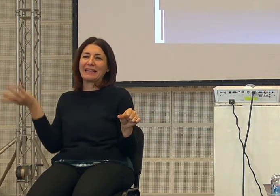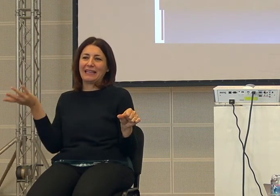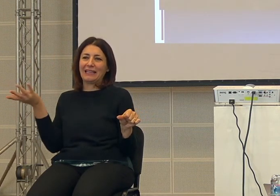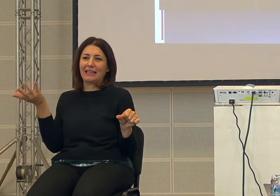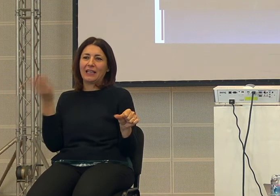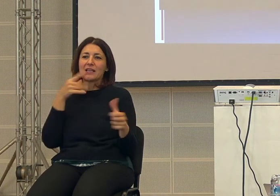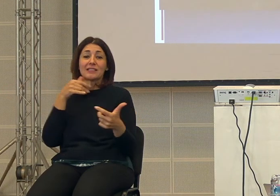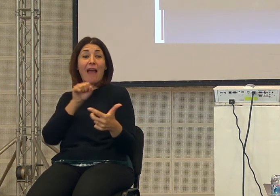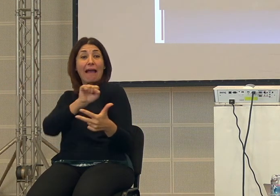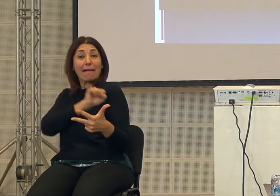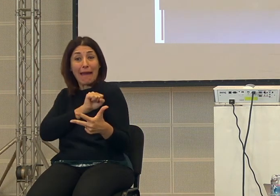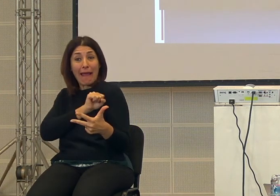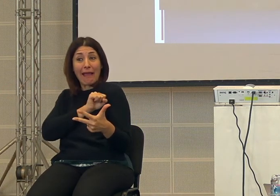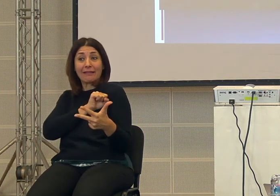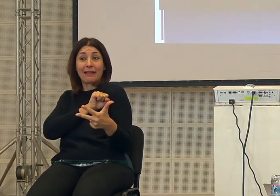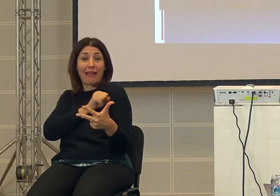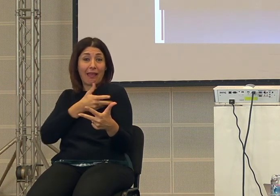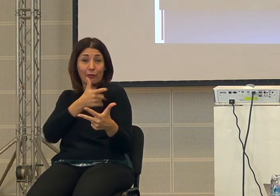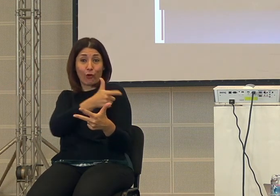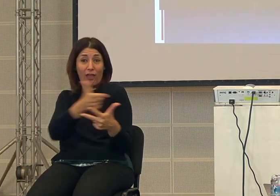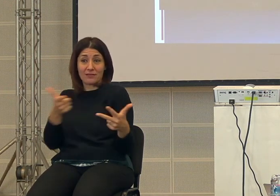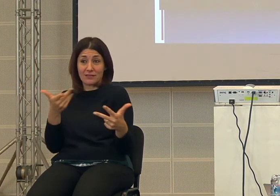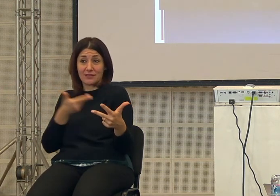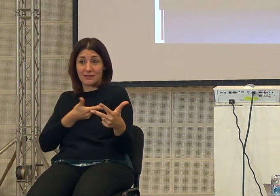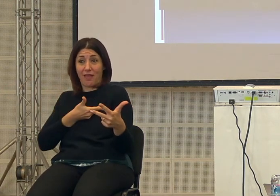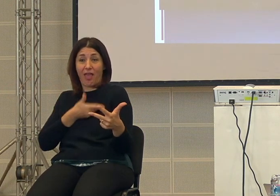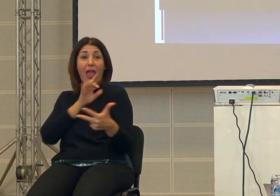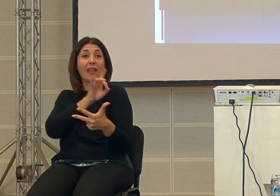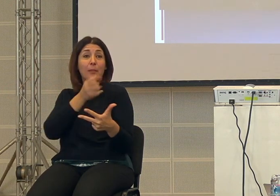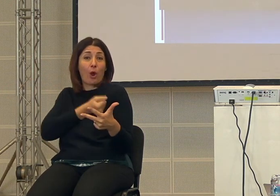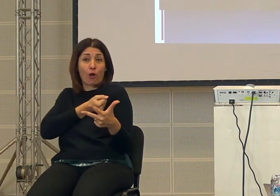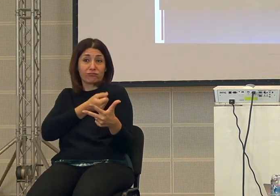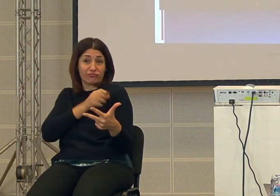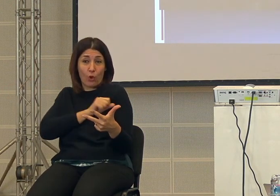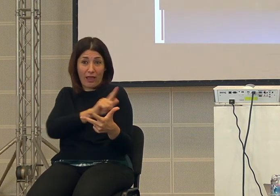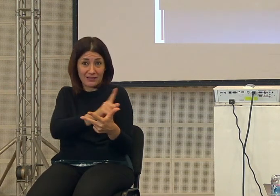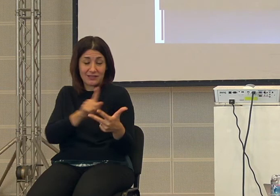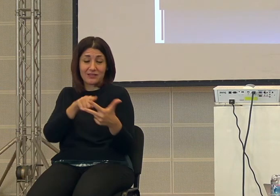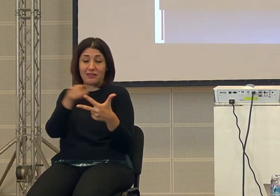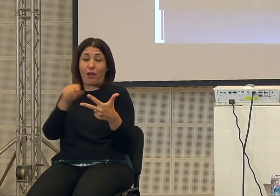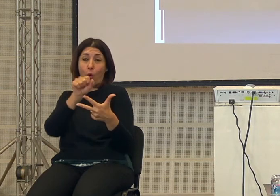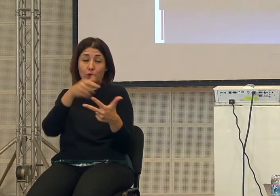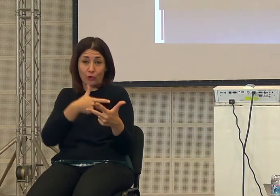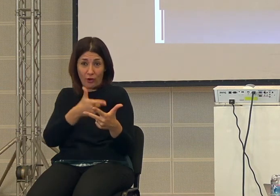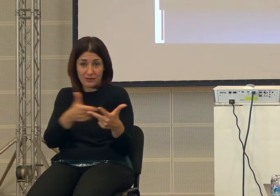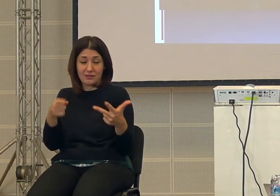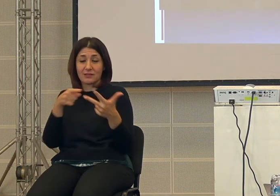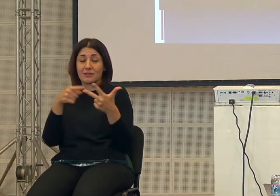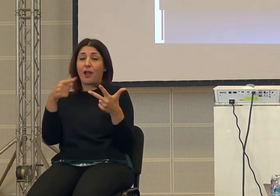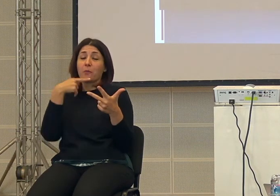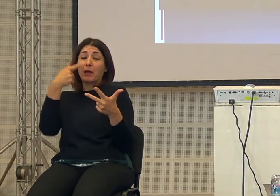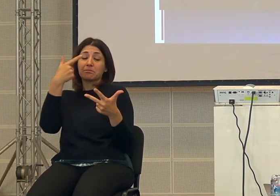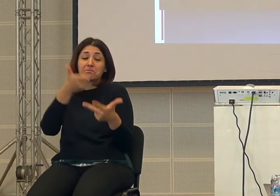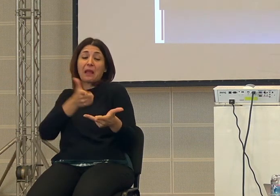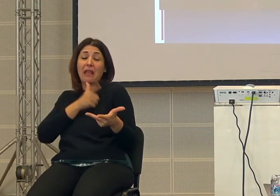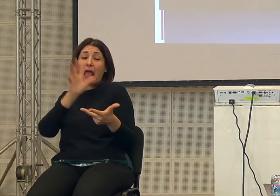credere a delle cose che poi nei fatti non esistono cioè la nostra capacità di crearci queste illusioni queste leggende che